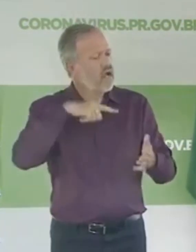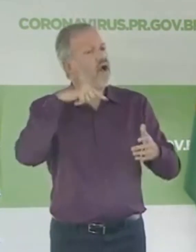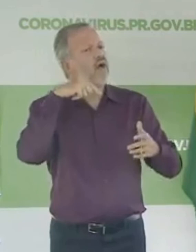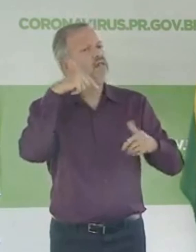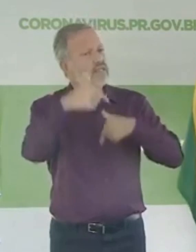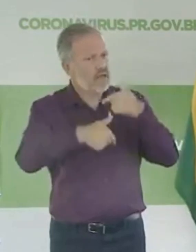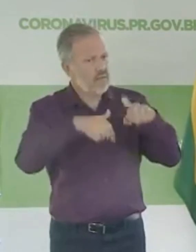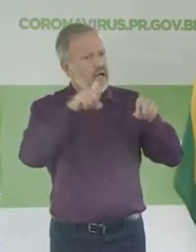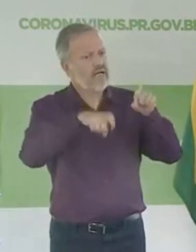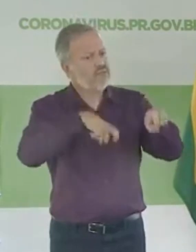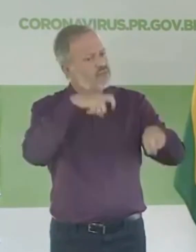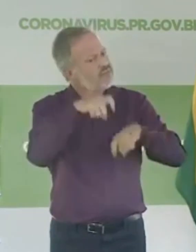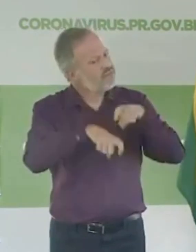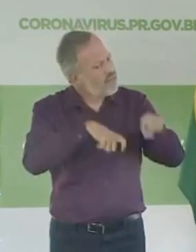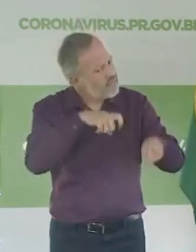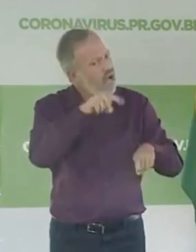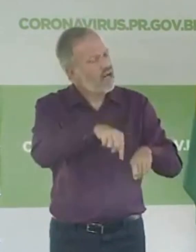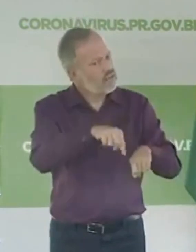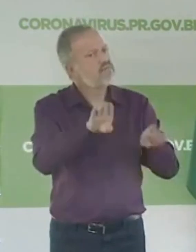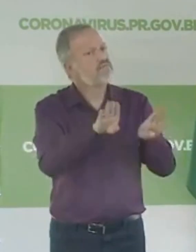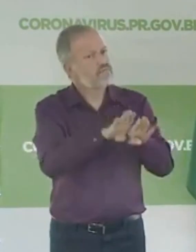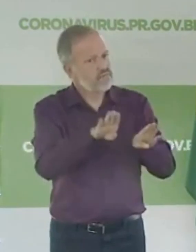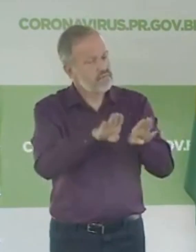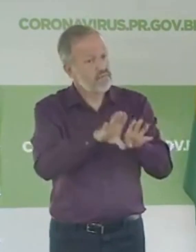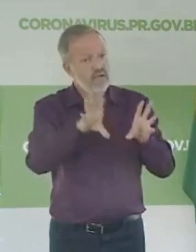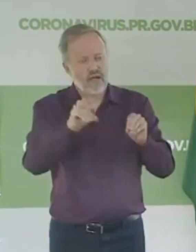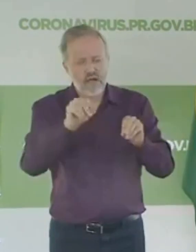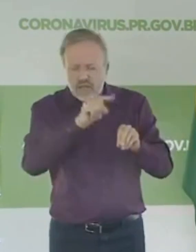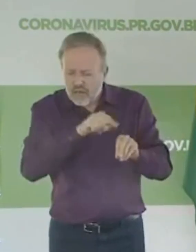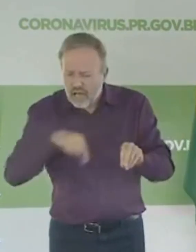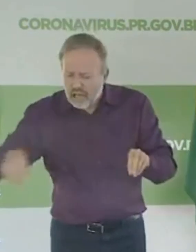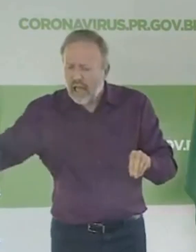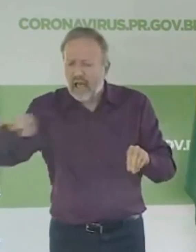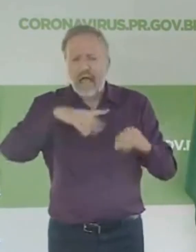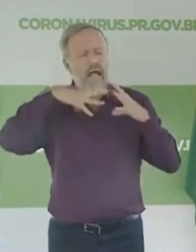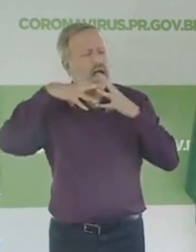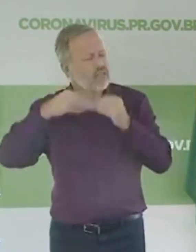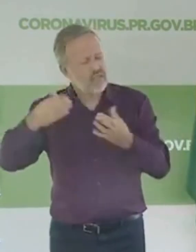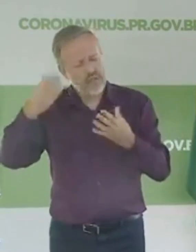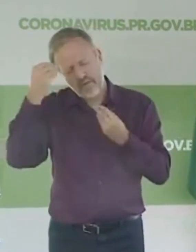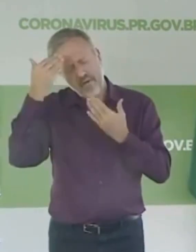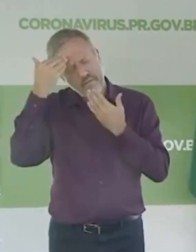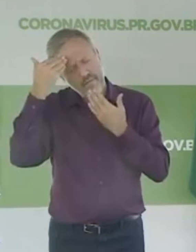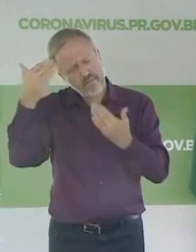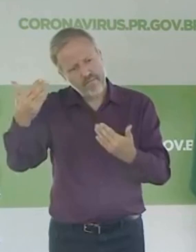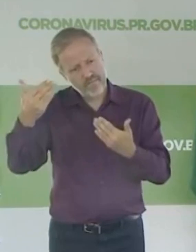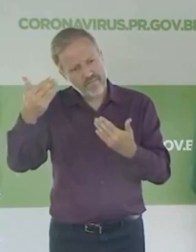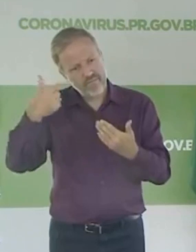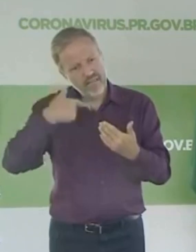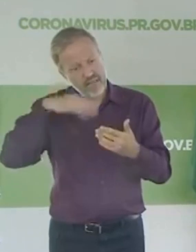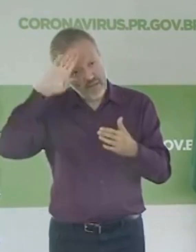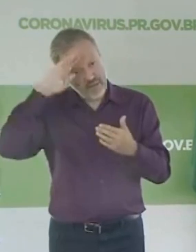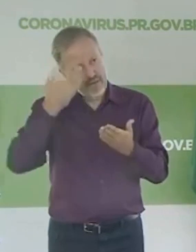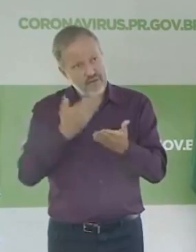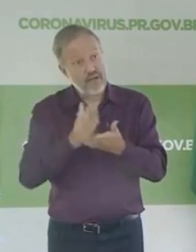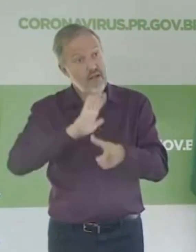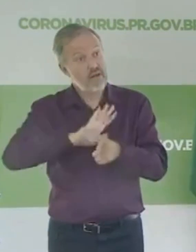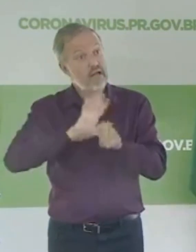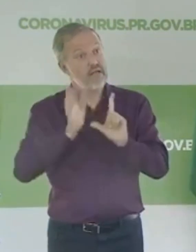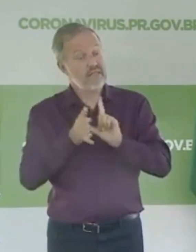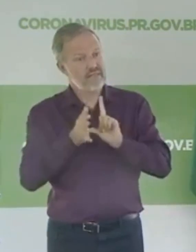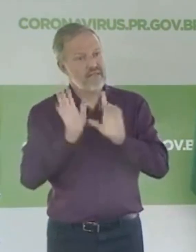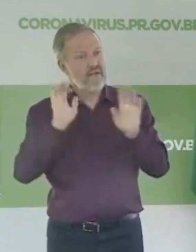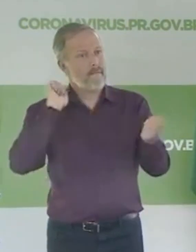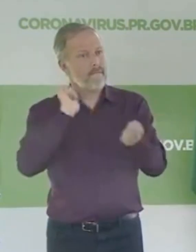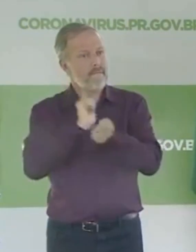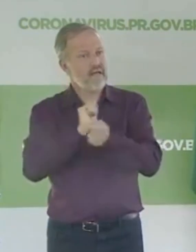mundo não pare. A esses profissionais o nosso carinho, nossa gratidão e acima de tudo a nossa confiança que o quanto antes nós vamos sair